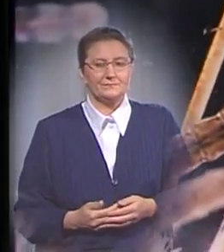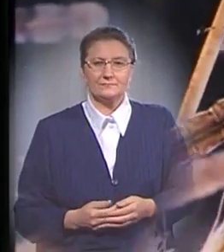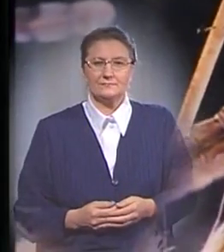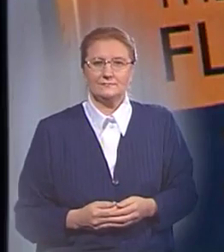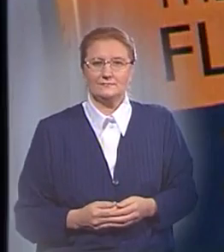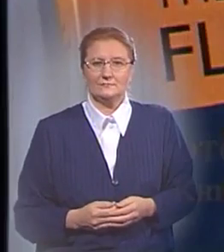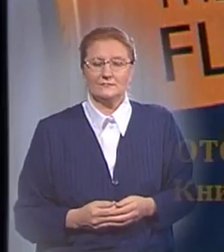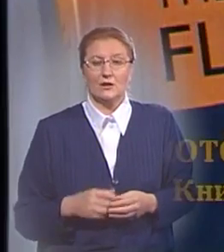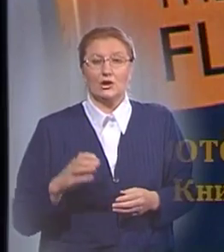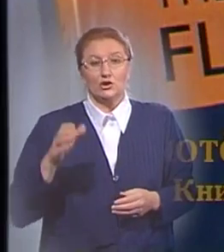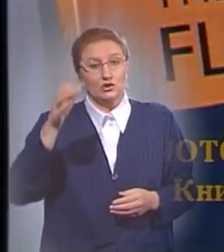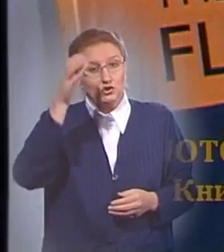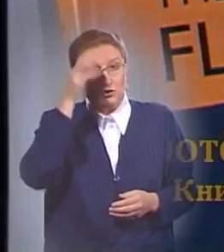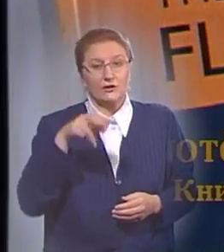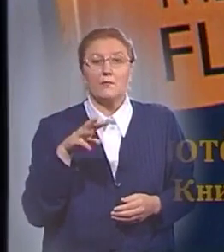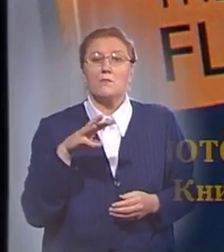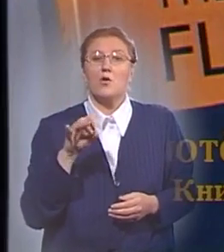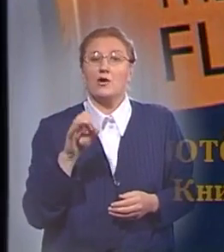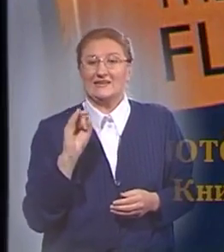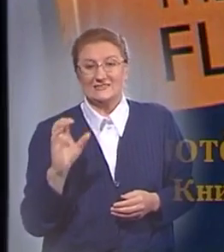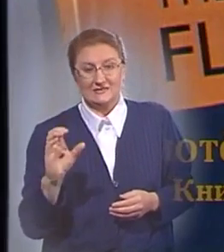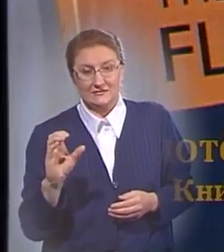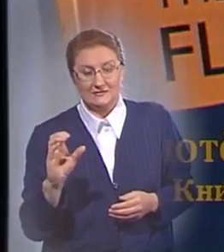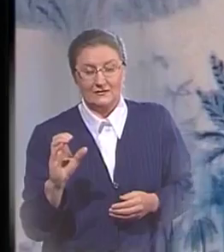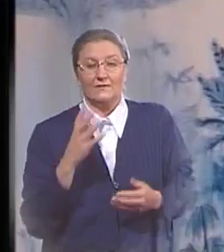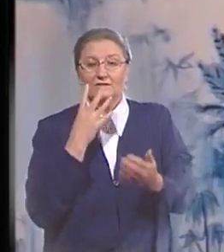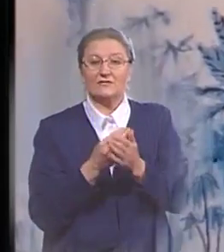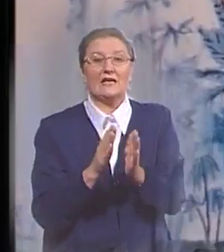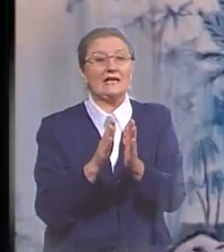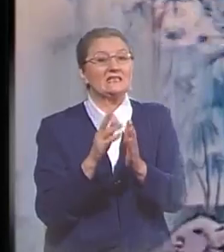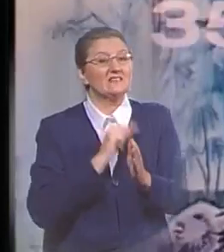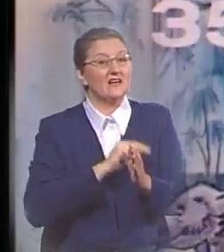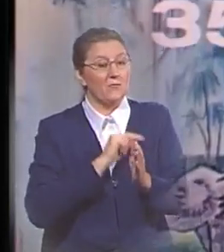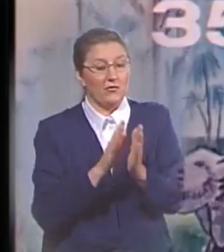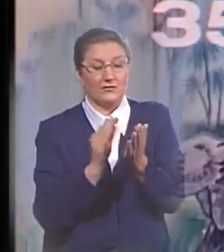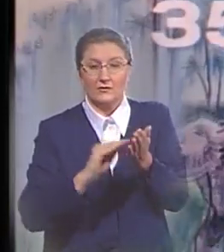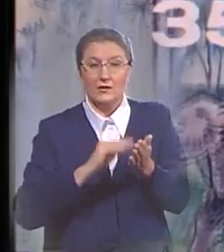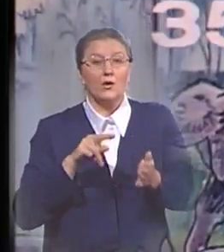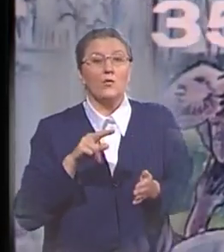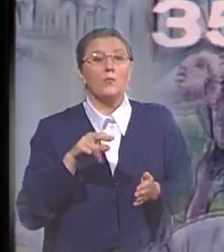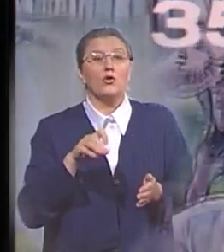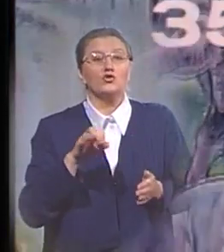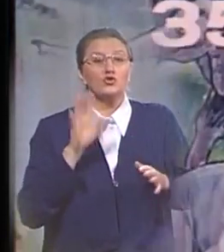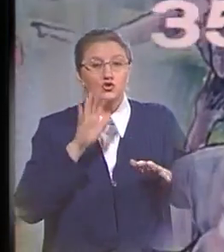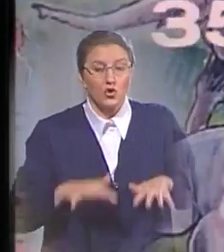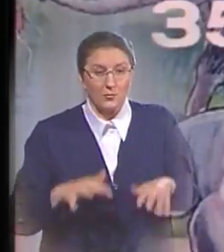Доктор Моррис и доктор Уитком в своей классической работе «Потоп», согласно книге «Бытие»,